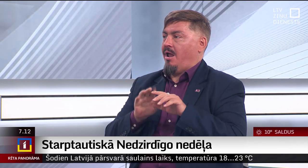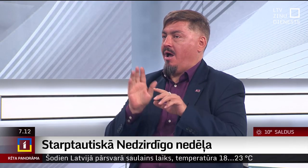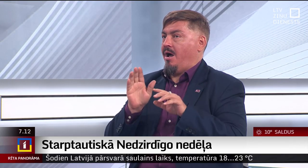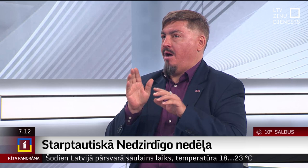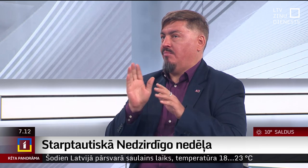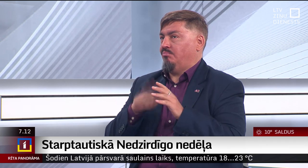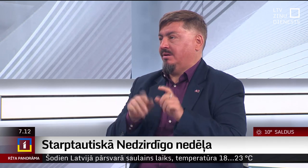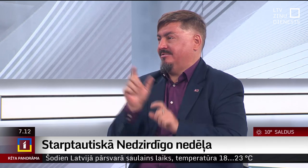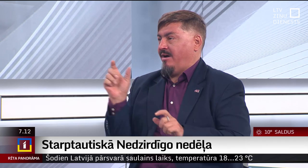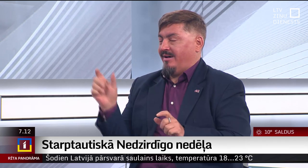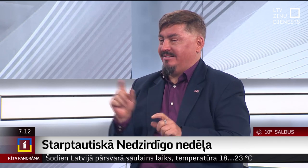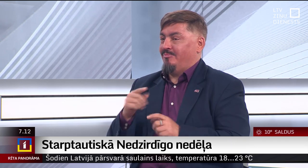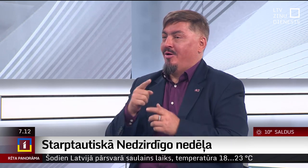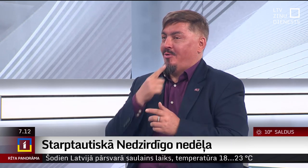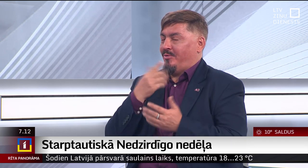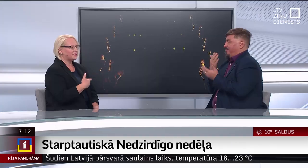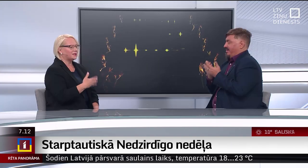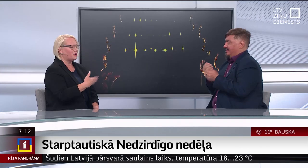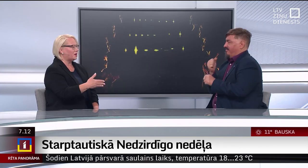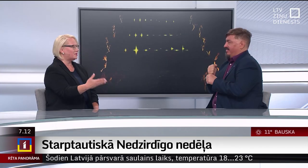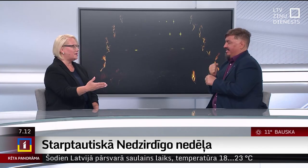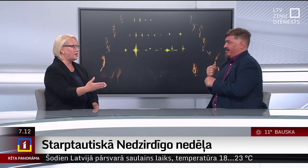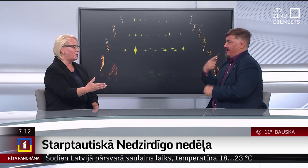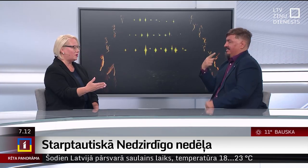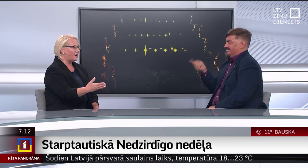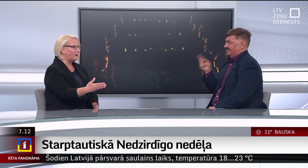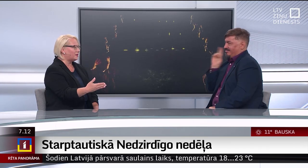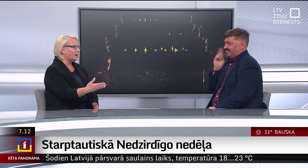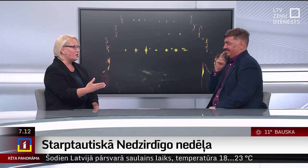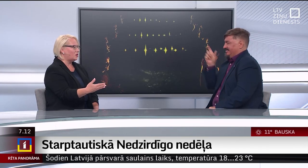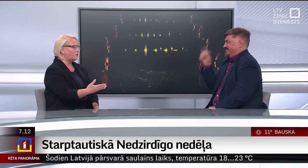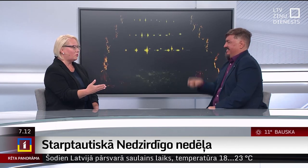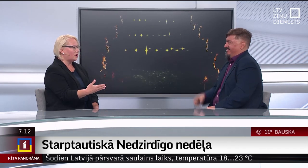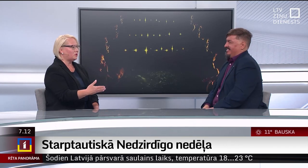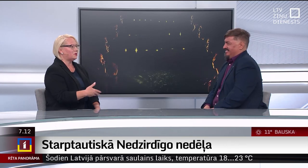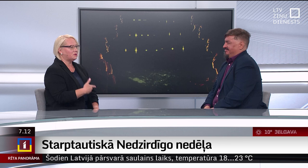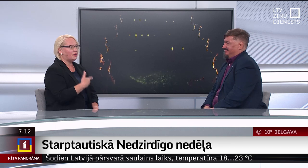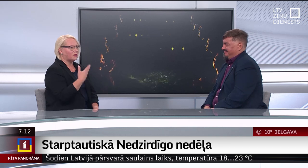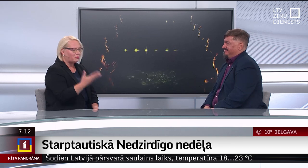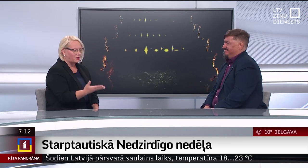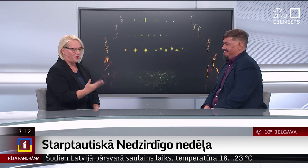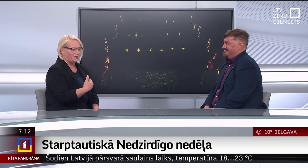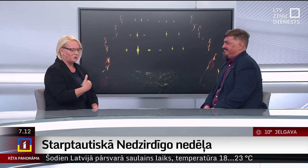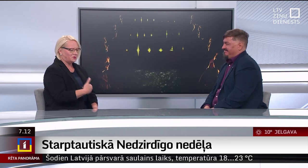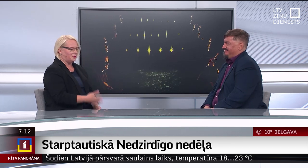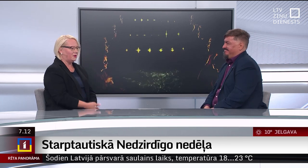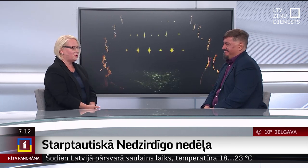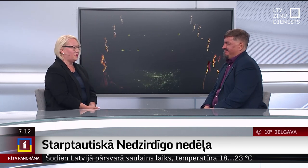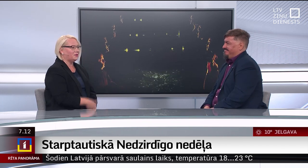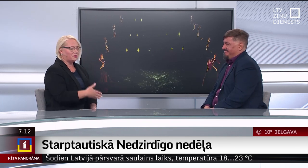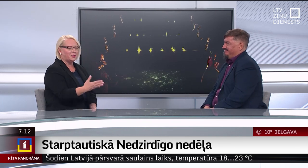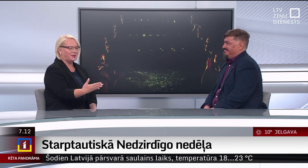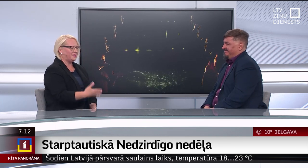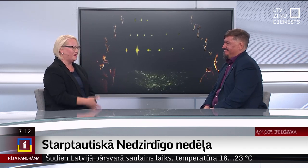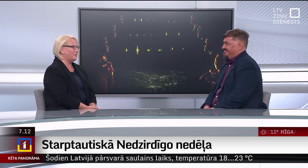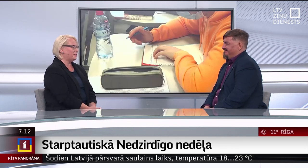var teikt, ka tad reklāma aiziet, kā saka tautās, aiziet ļoti ātri šī informācija, un tad cilvēki labprāt pieņem šos cilvēkus,